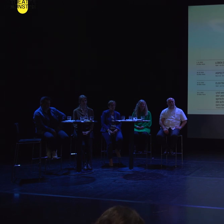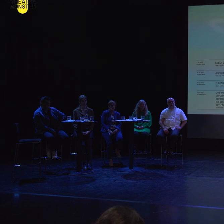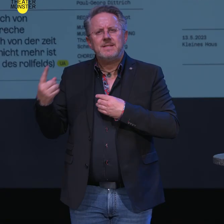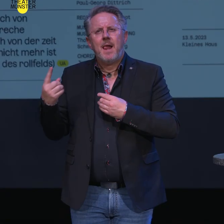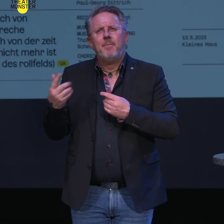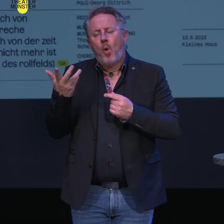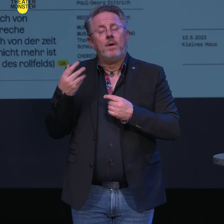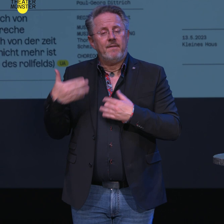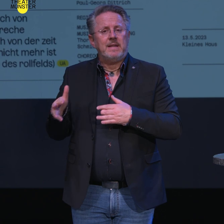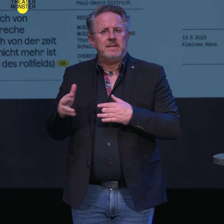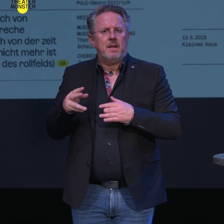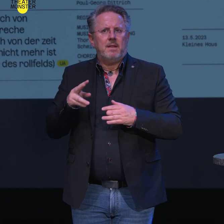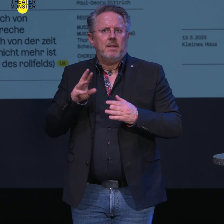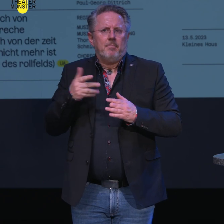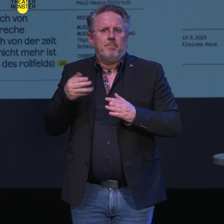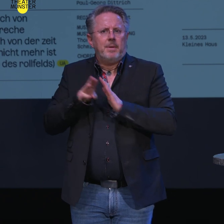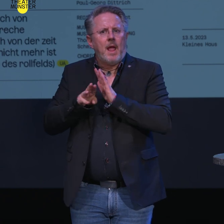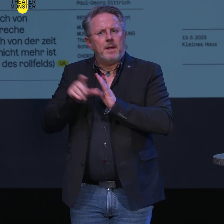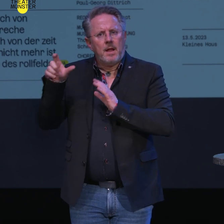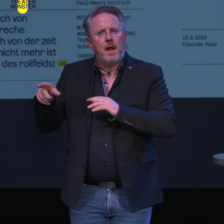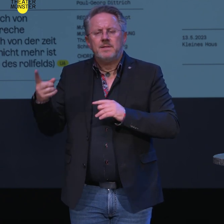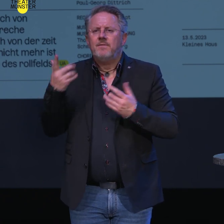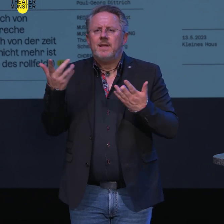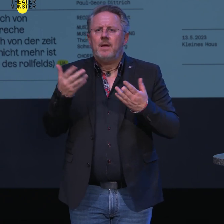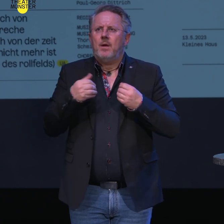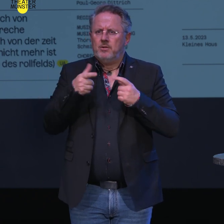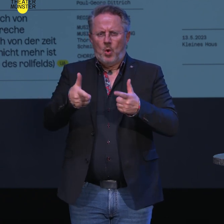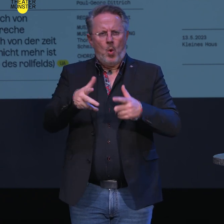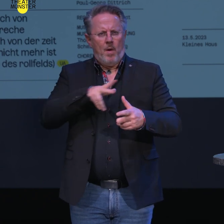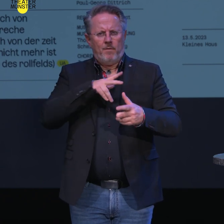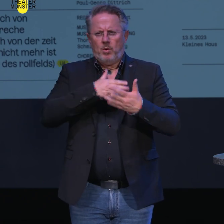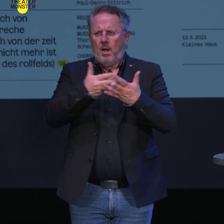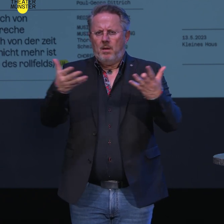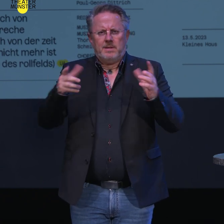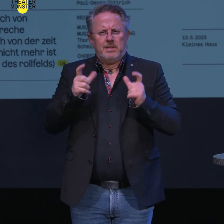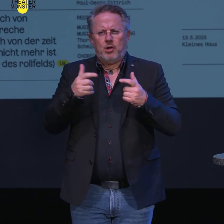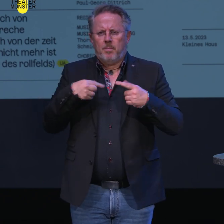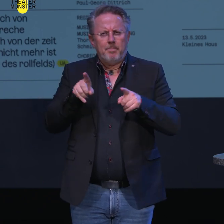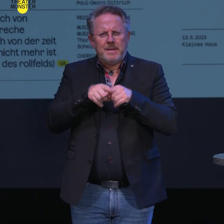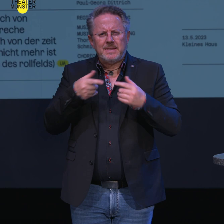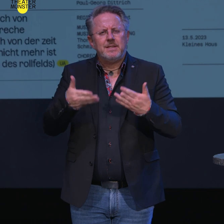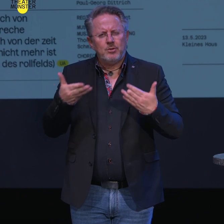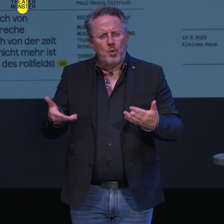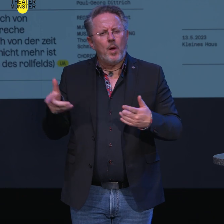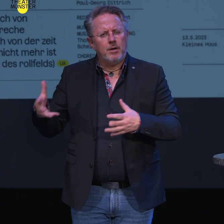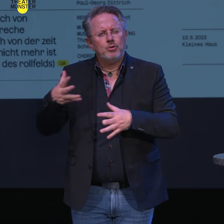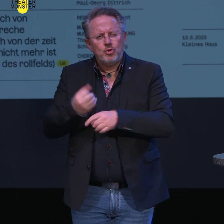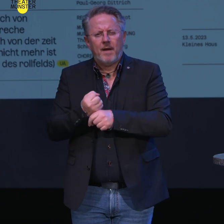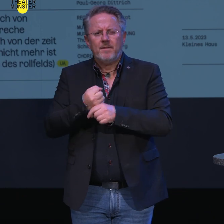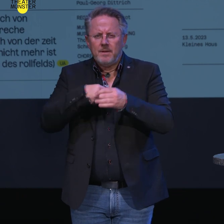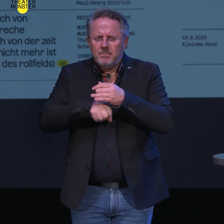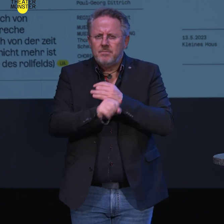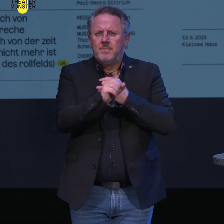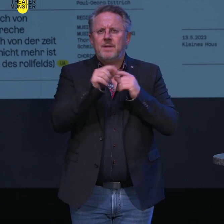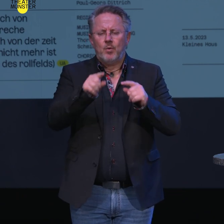Individuums, das sich als ohnmächtig in einem feudalen Gesellschaftssystem empfindet, scheinbar unveränderlich auch für die